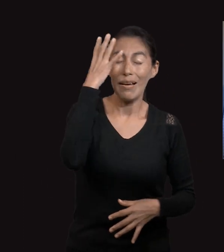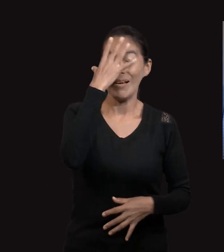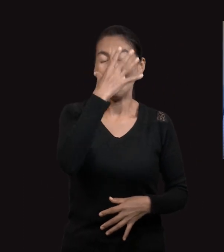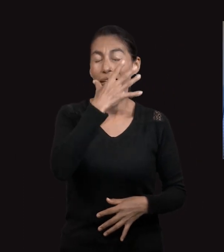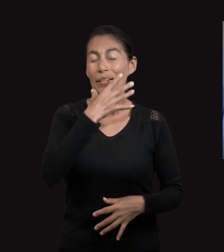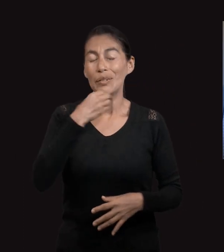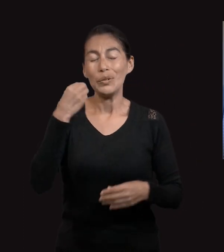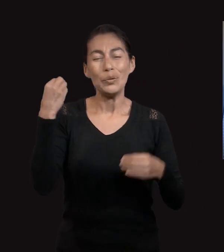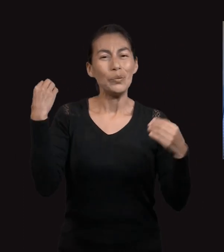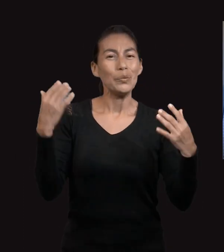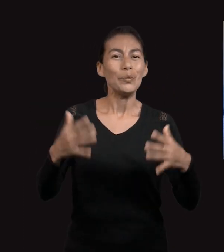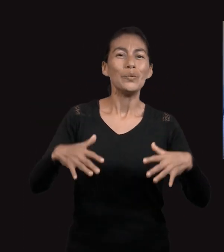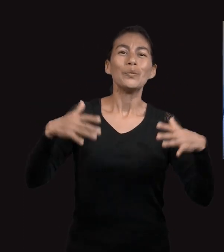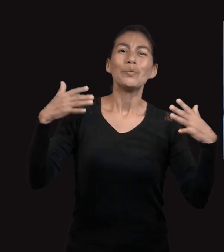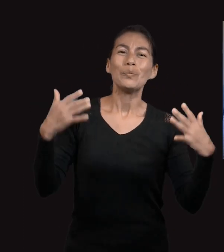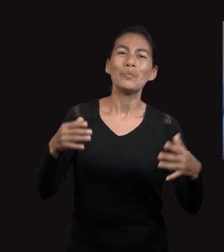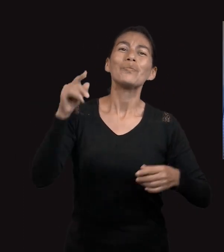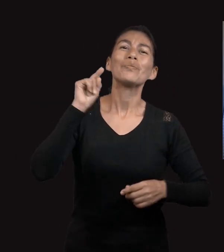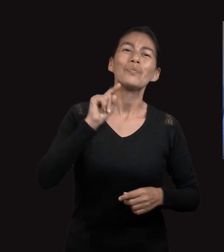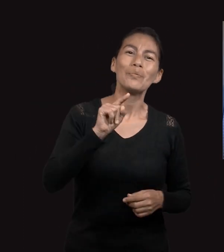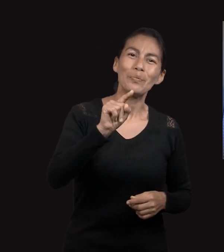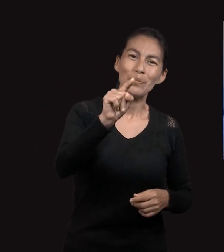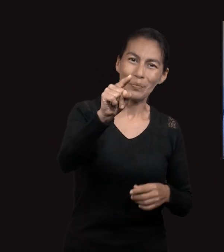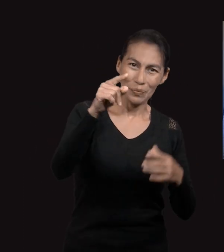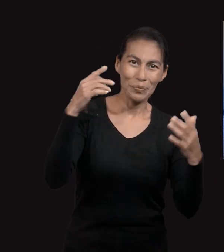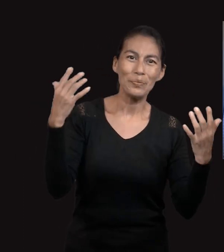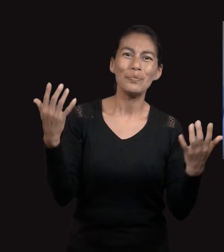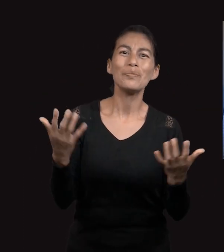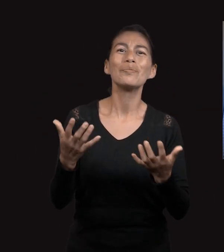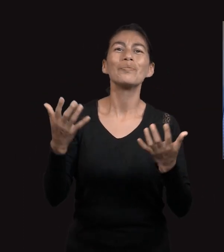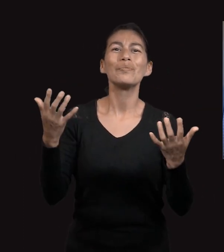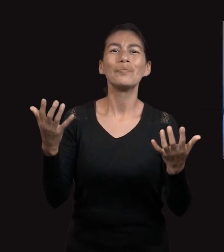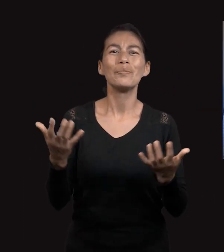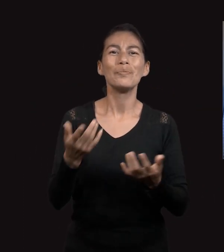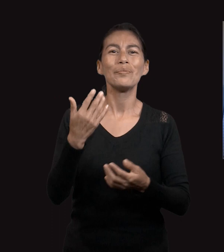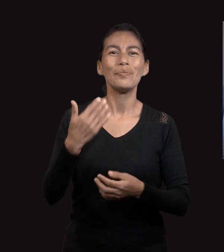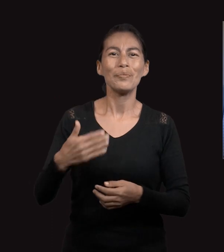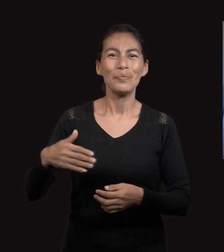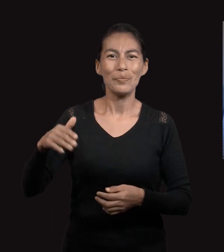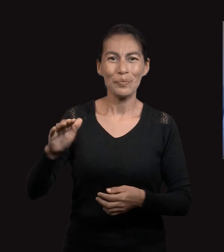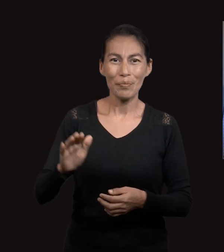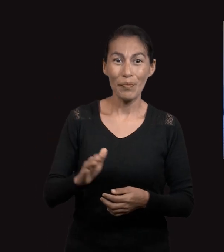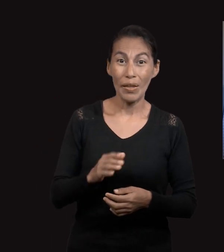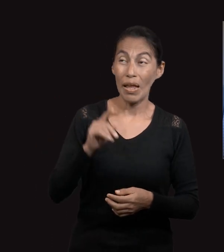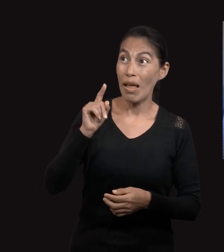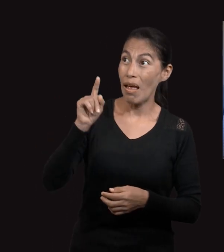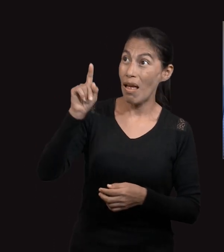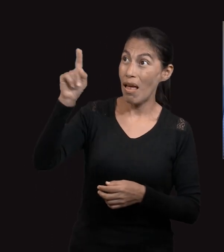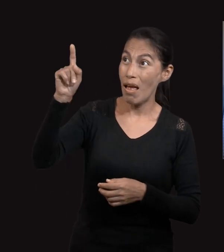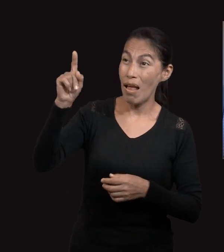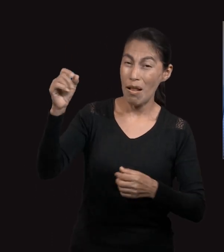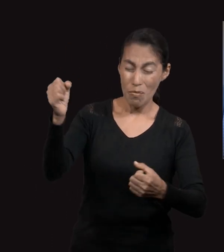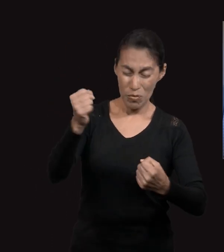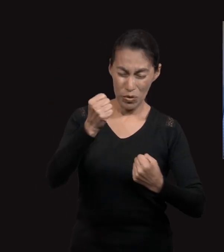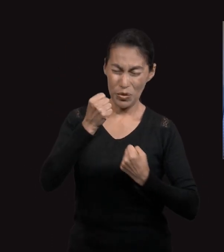inexplicables Para ti Con su poder